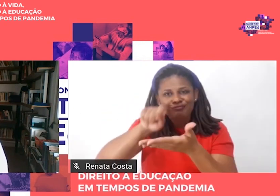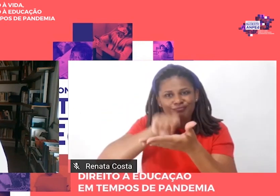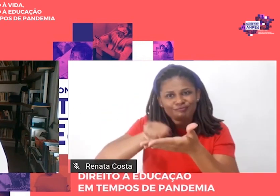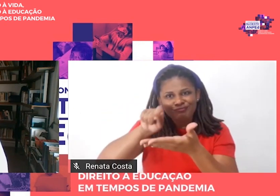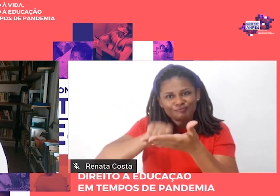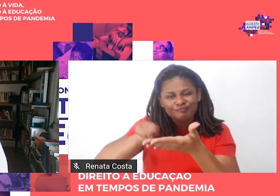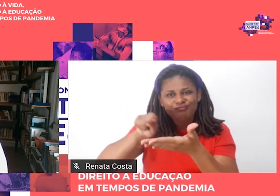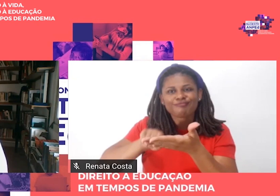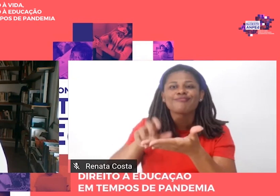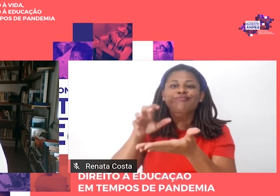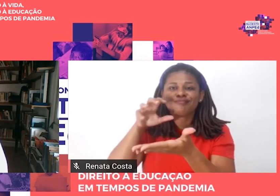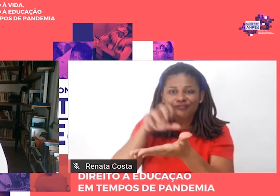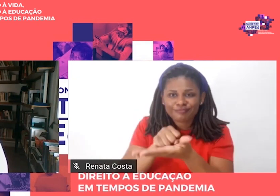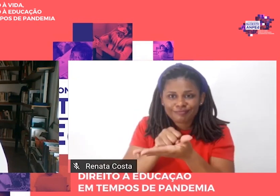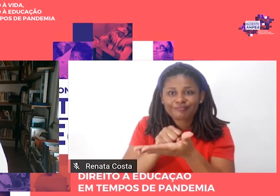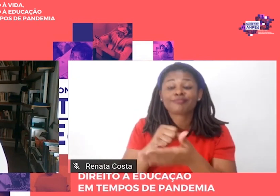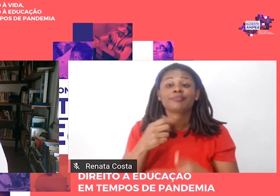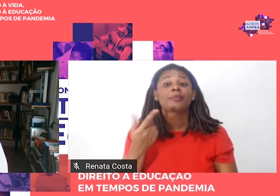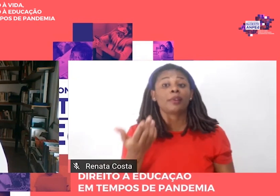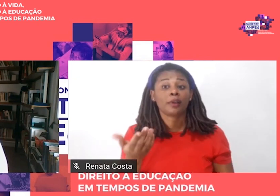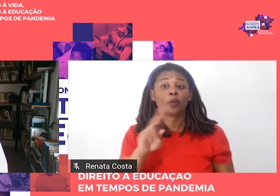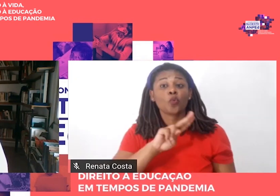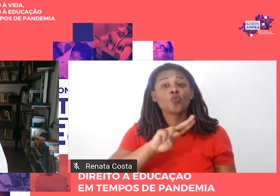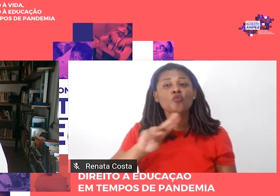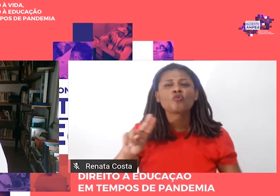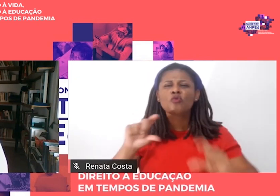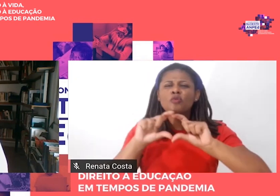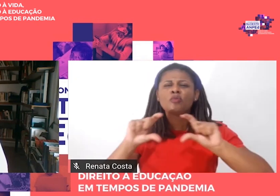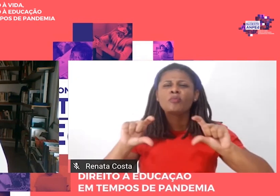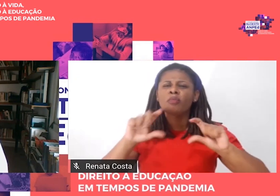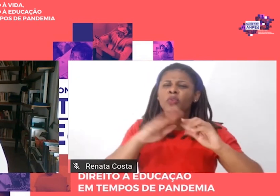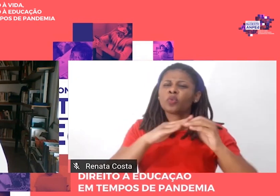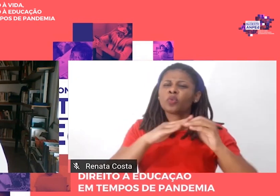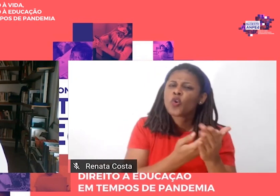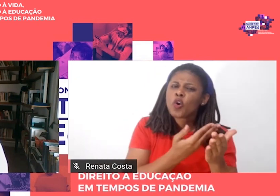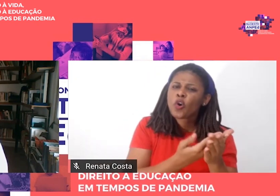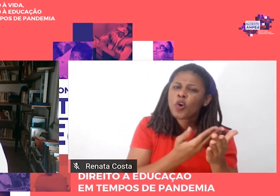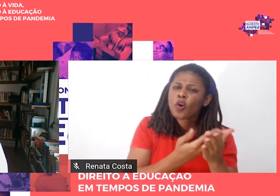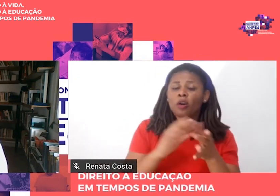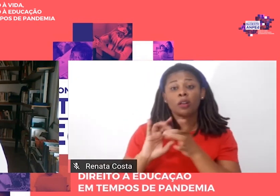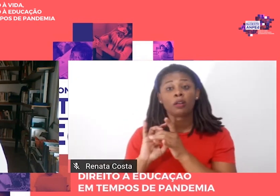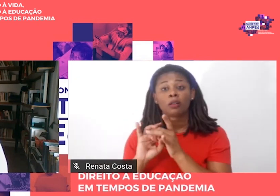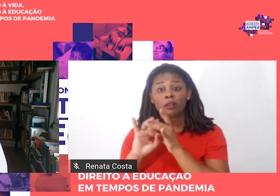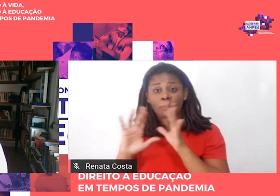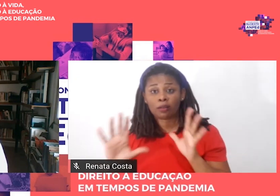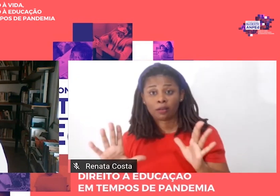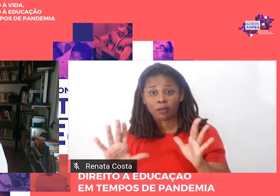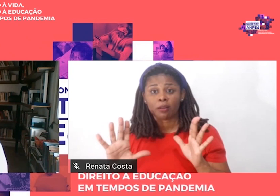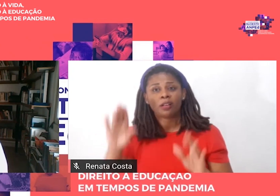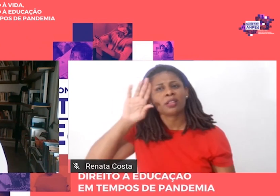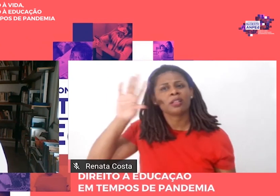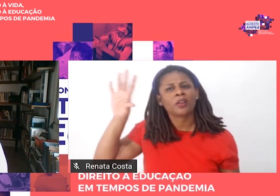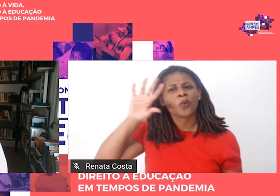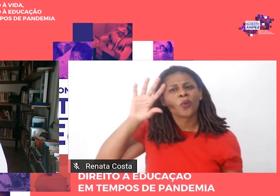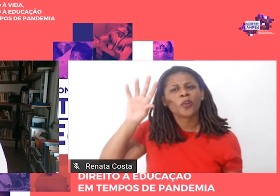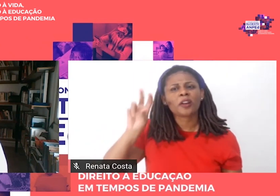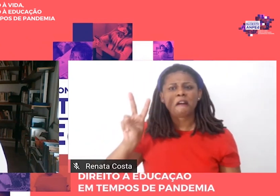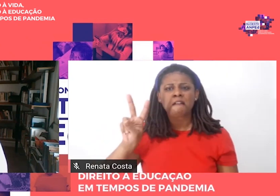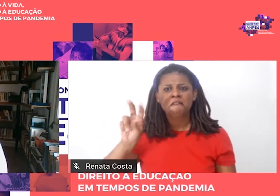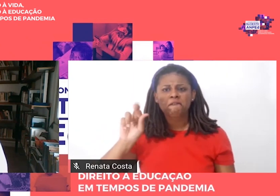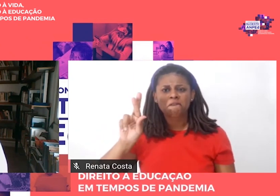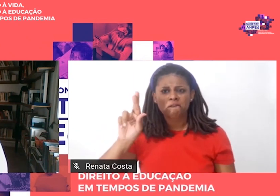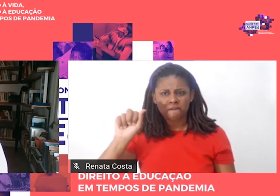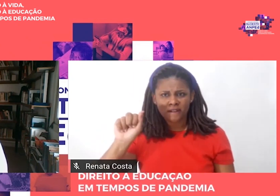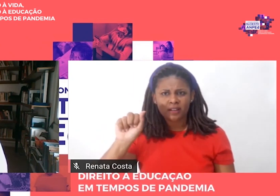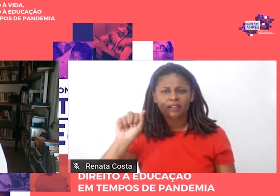a denominação Escola e Democracia ou a Teoria da Curvatura da Vara foi a denominação que a equipe da revista da